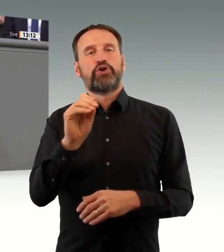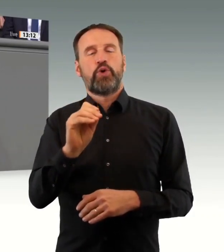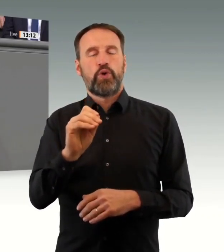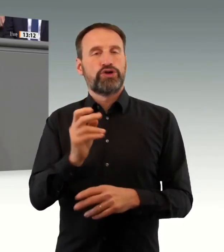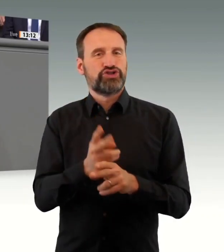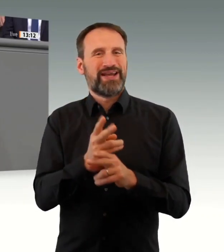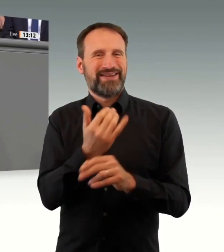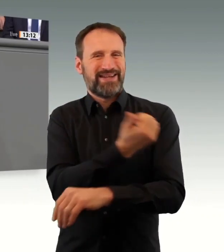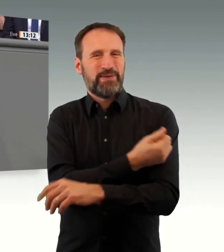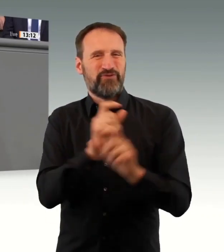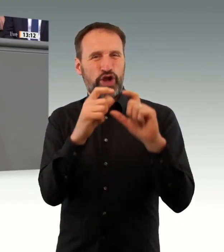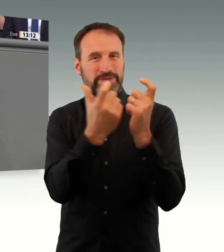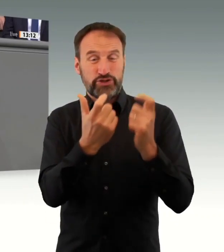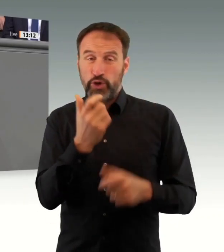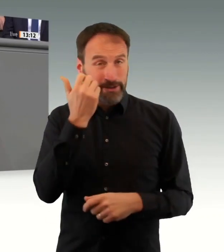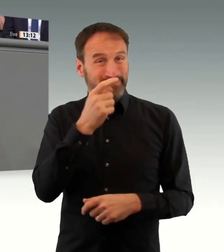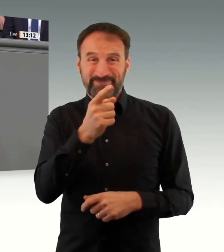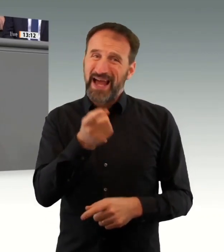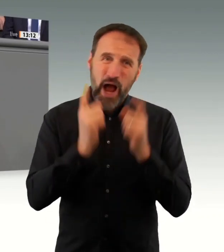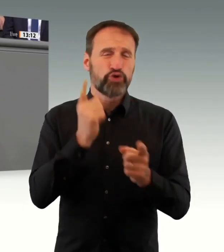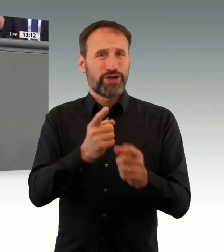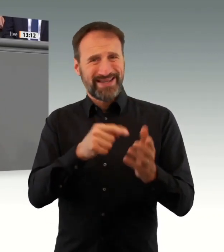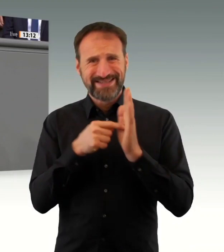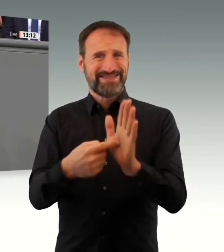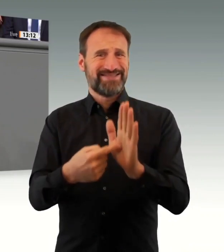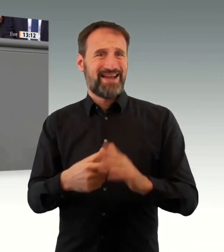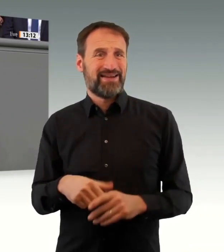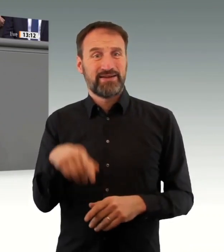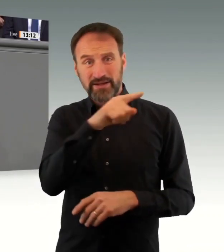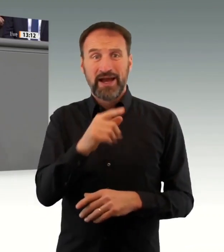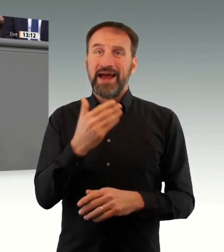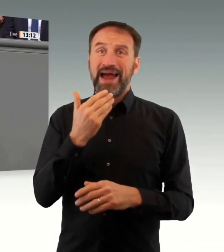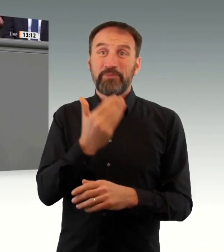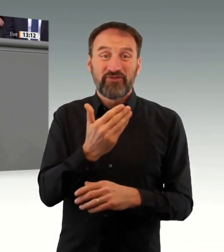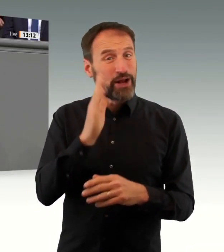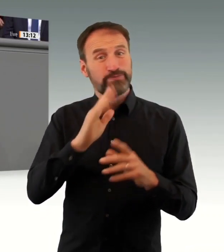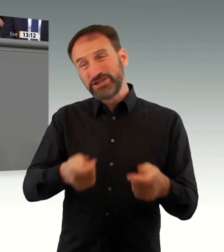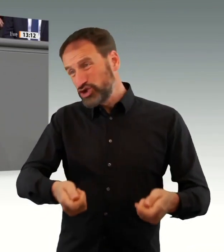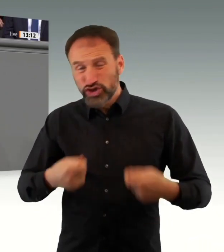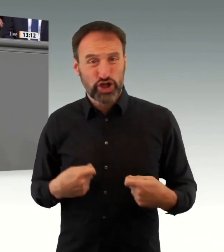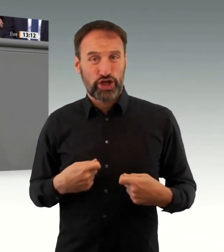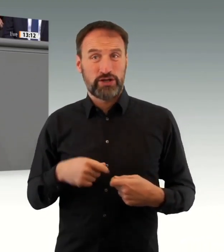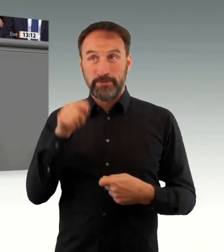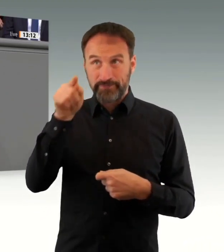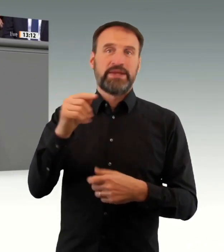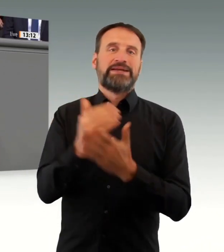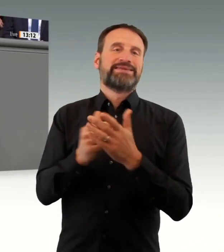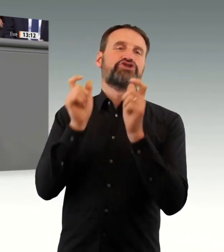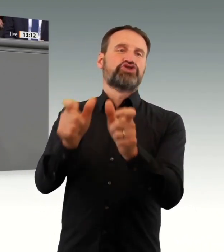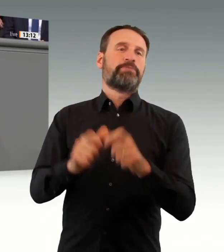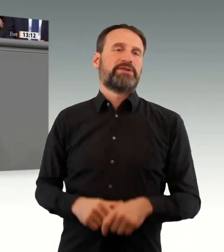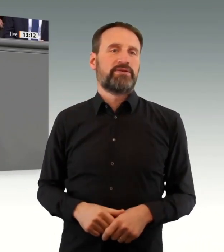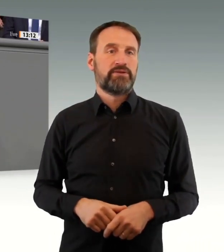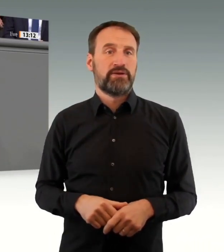Mehrheit, nichts mehr erwarte. Durch die namentliche Abstimmung zu diesem Gesetz werden die Bürger zumindest